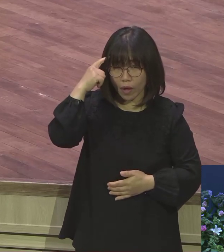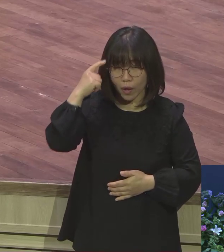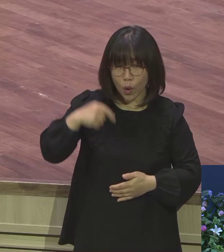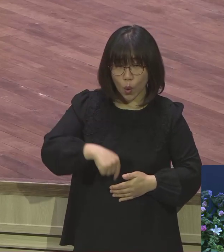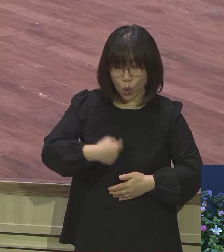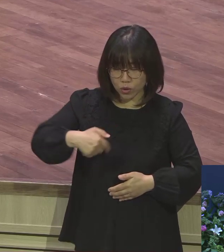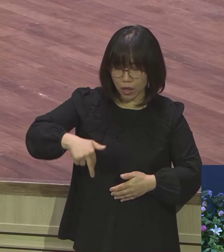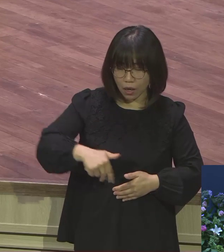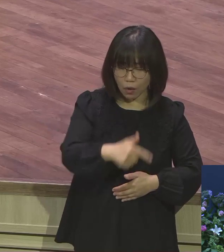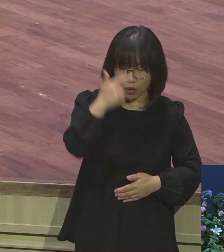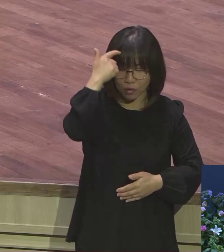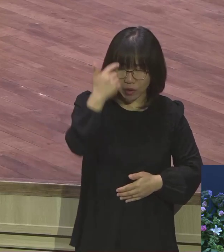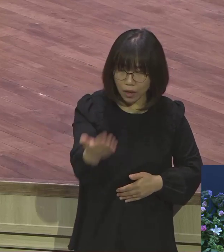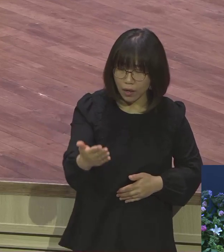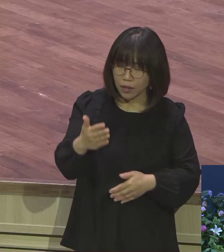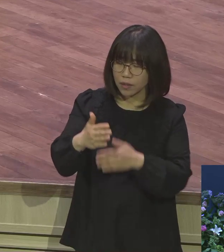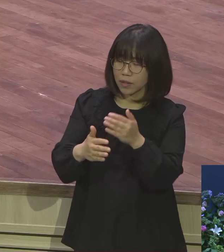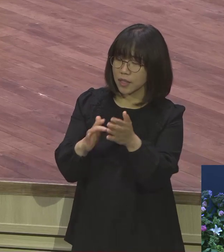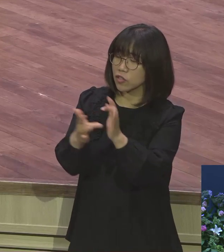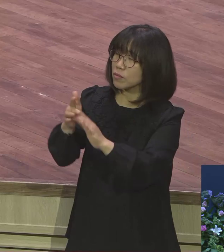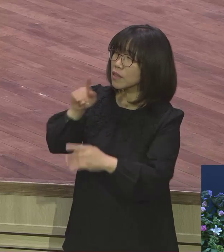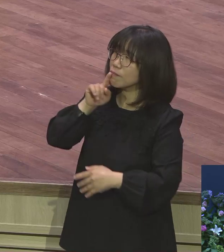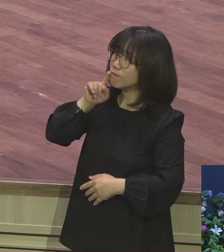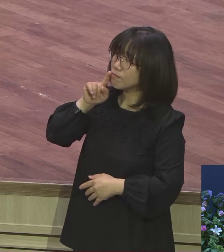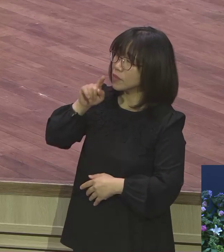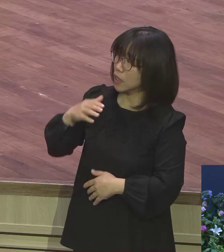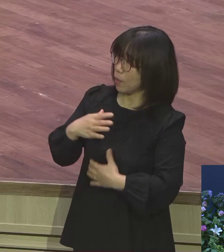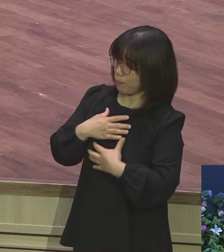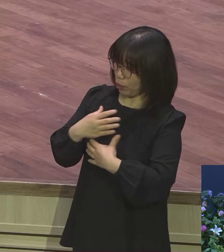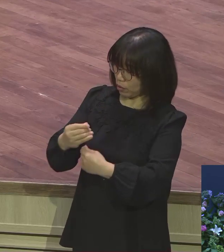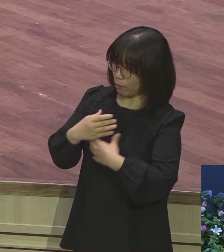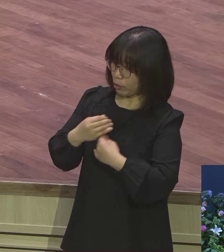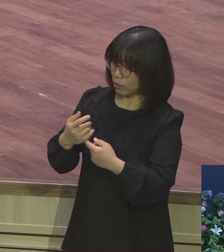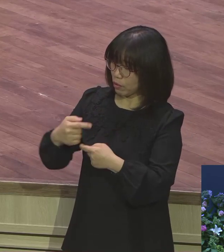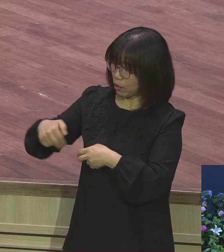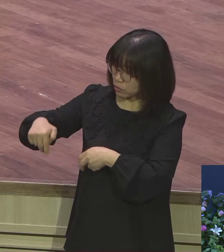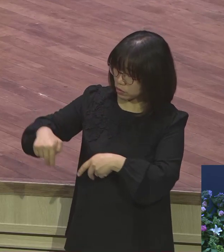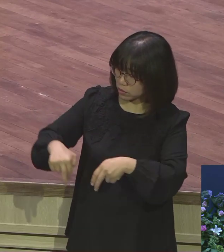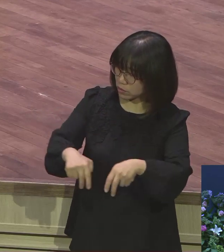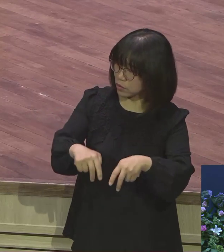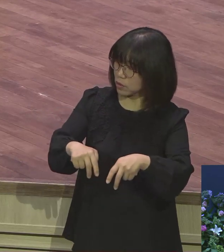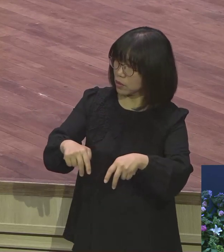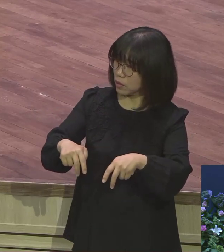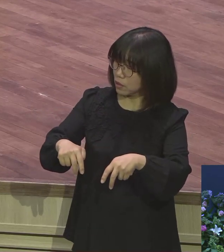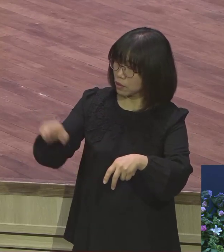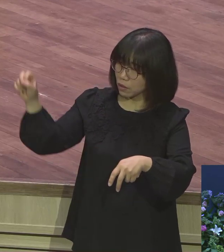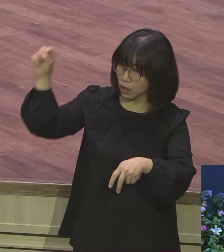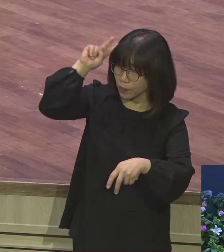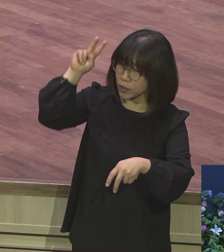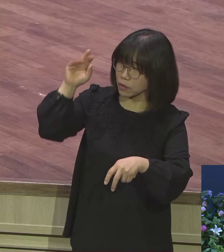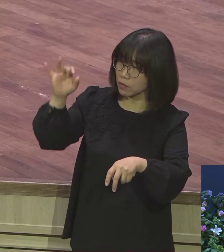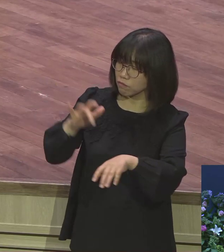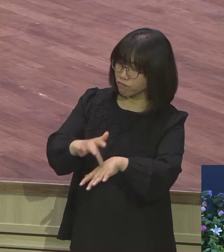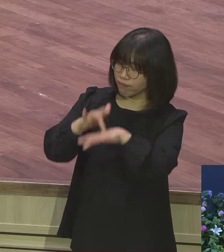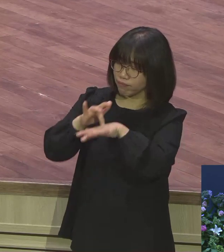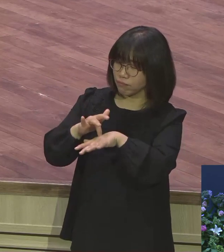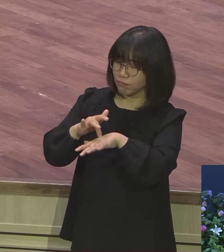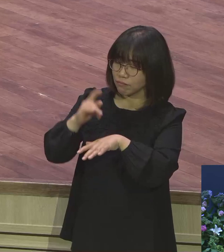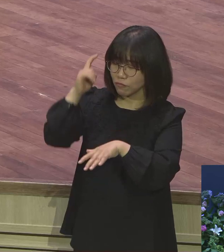그때는 편안할 때는 같이 달렸는데 달렸는데 왜 이리 힘들 때 왜 나 홀로 이렇게 고통을 다하도록